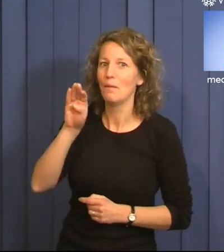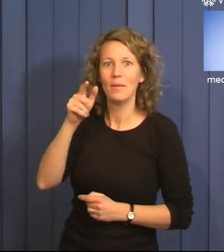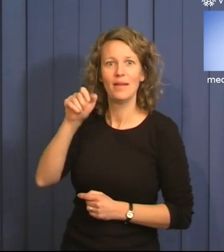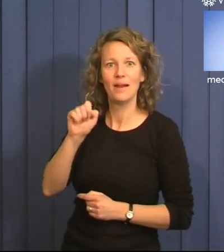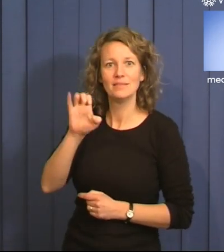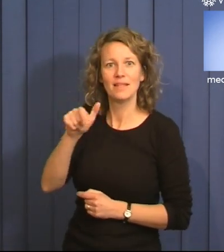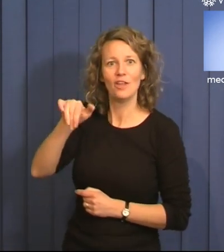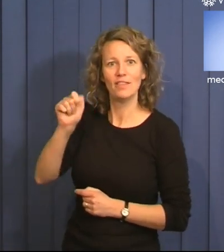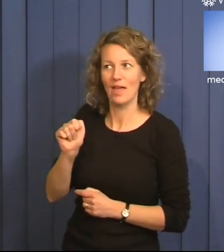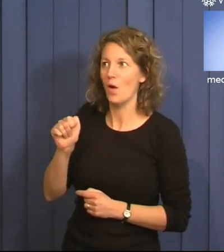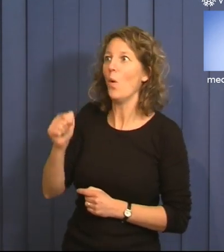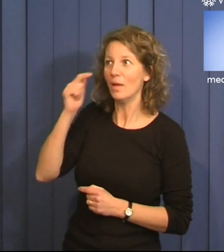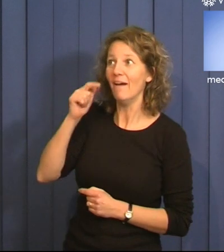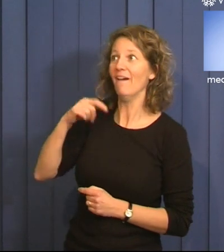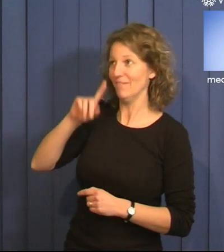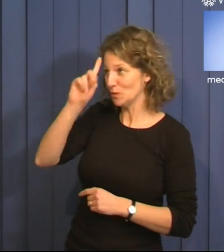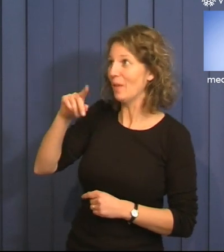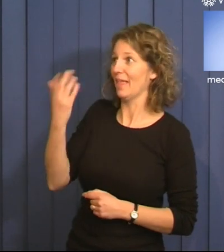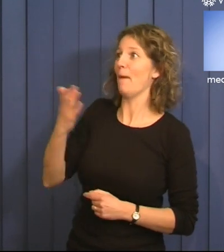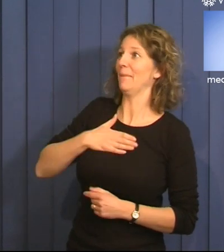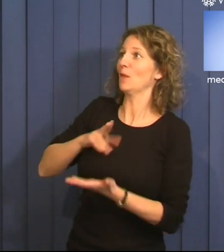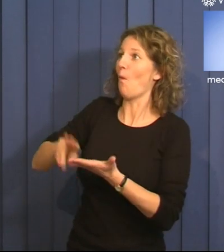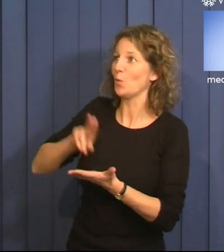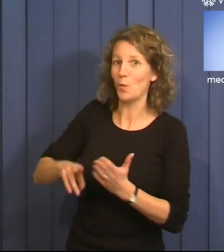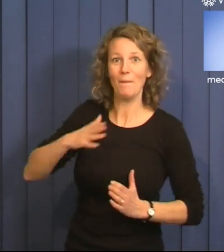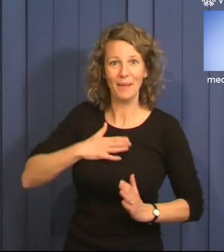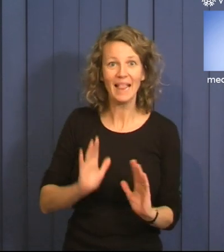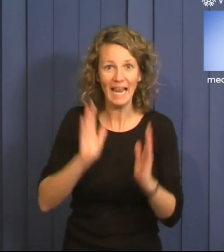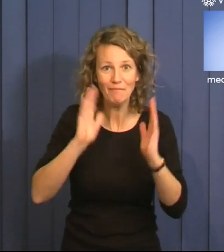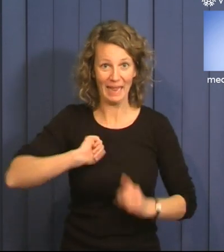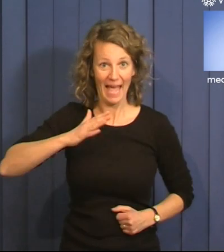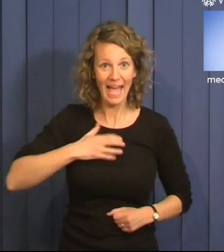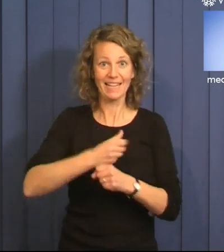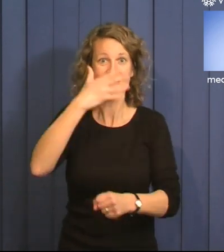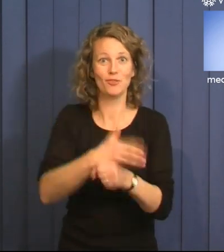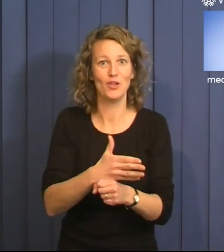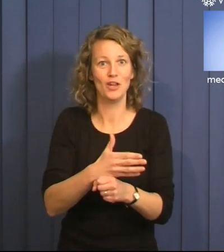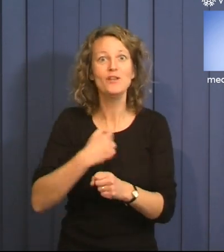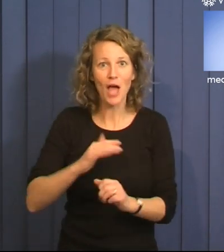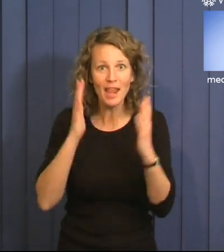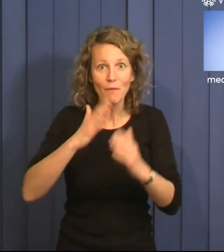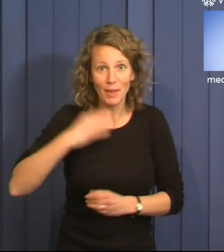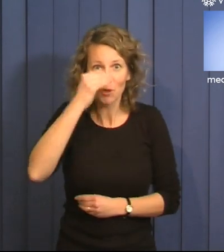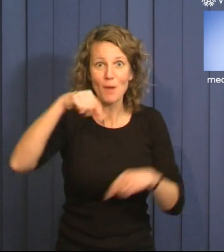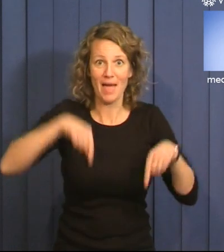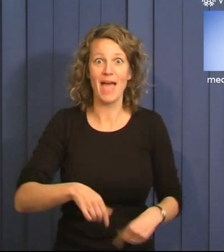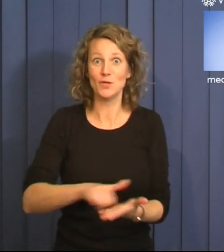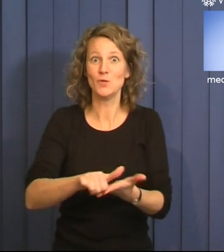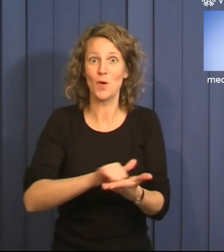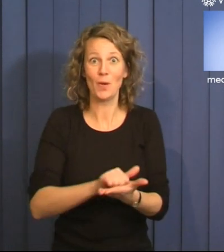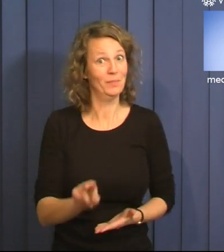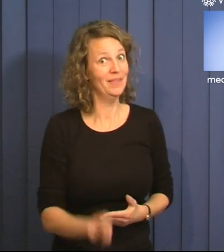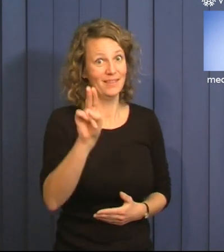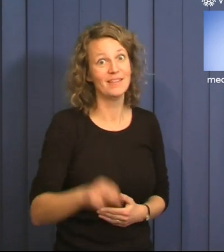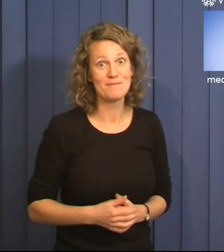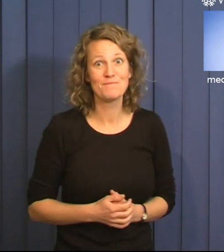inse att det här är mitt kontor, mitt liv och mitt alldeles egna äventyr. Jag lever min dröm här i New York. Det gör jag